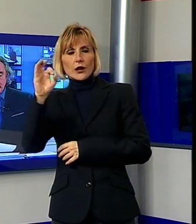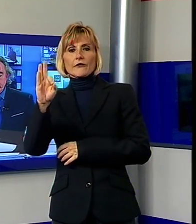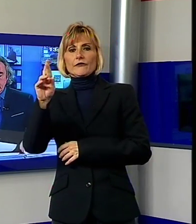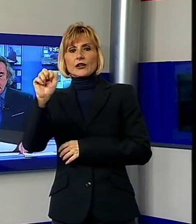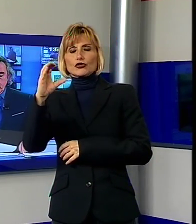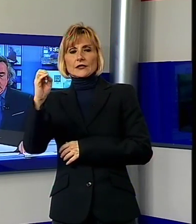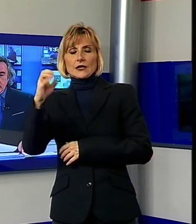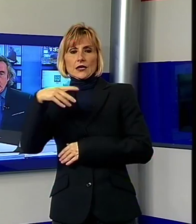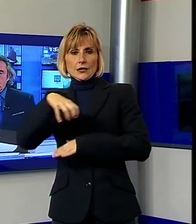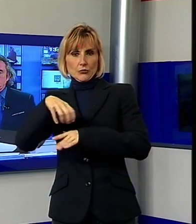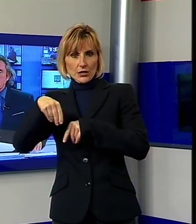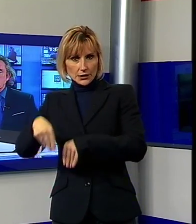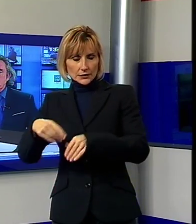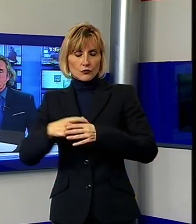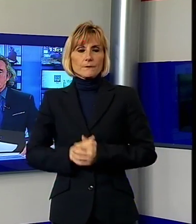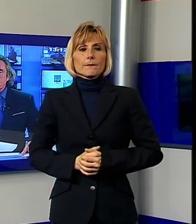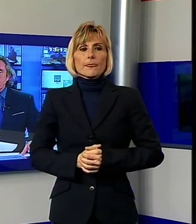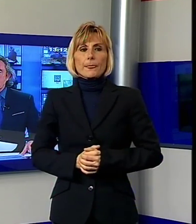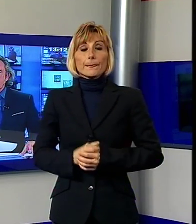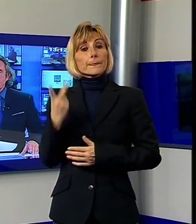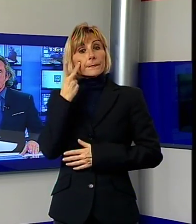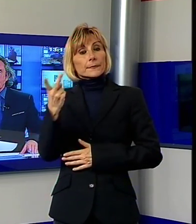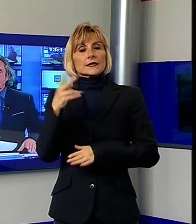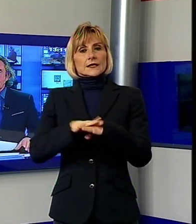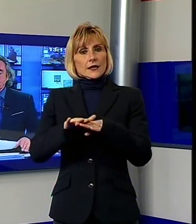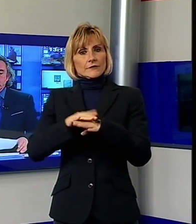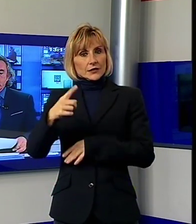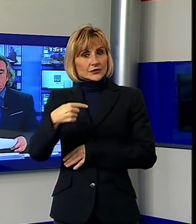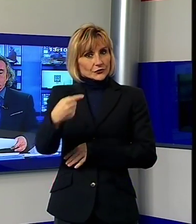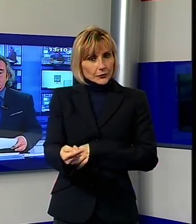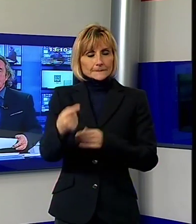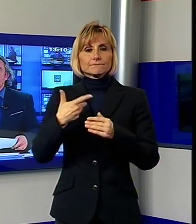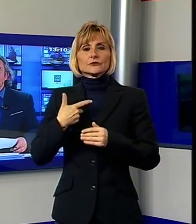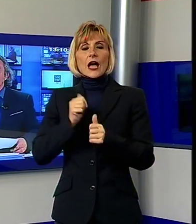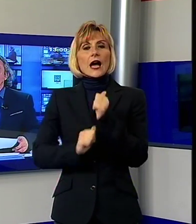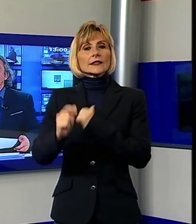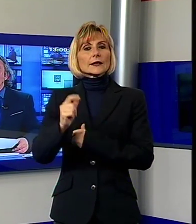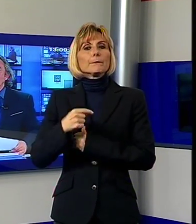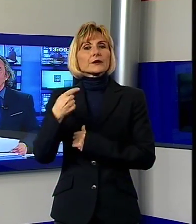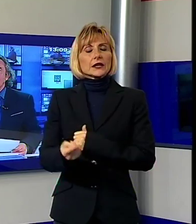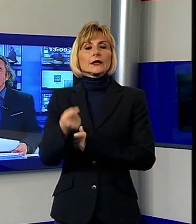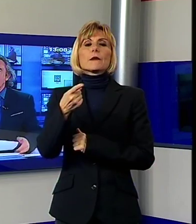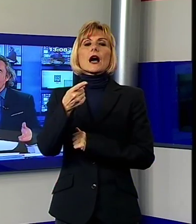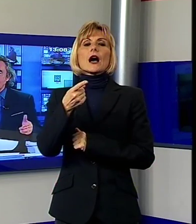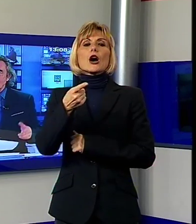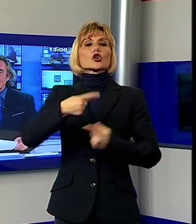E adesso nel prossimo servizio vi andiamo a presentare in anteprima come sarà la rotatoria al Celide sulla